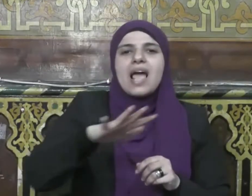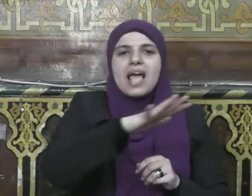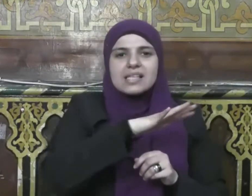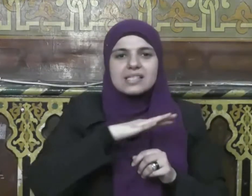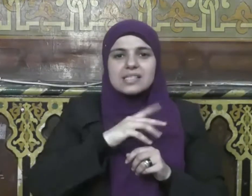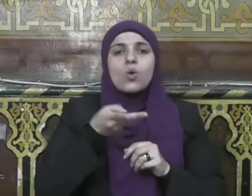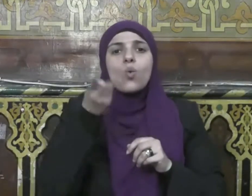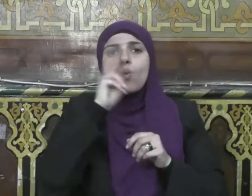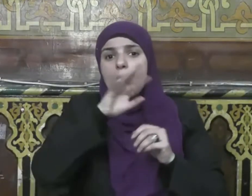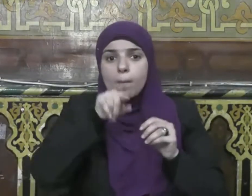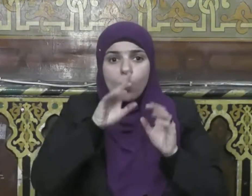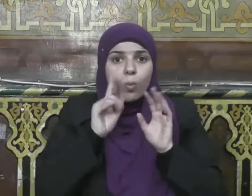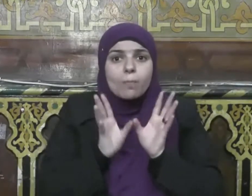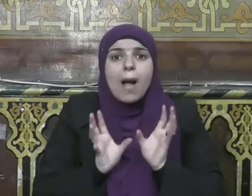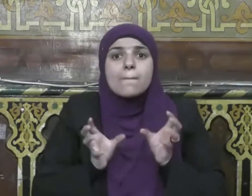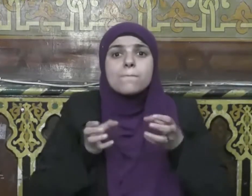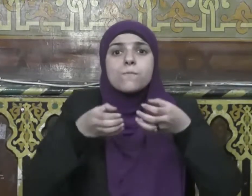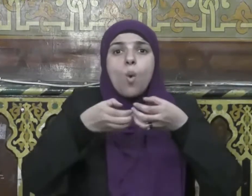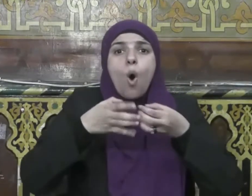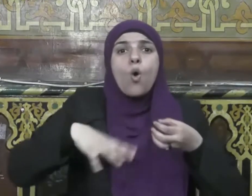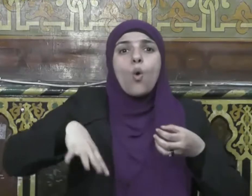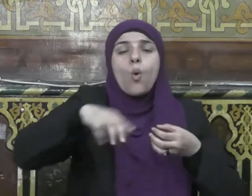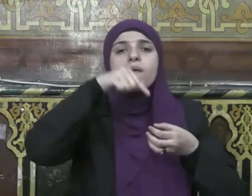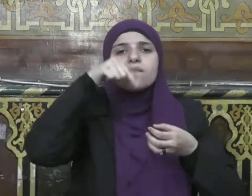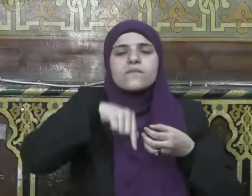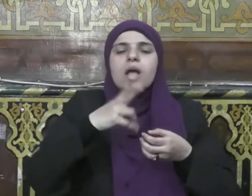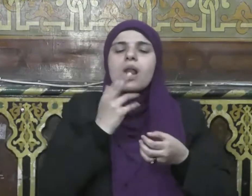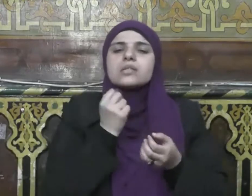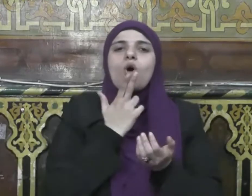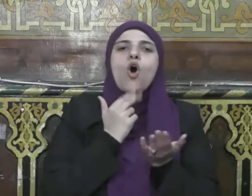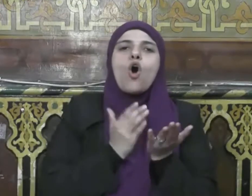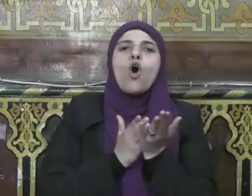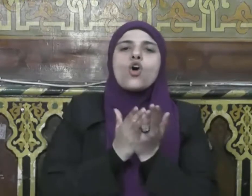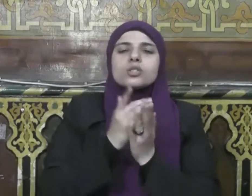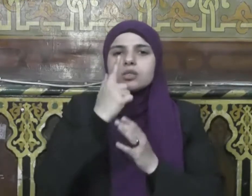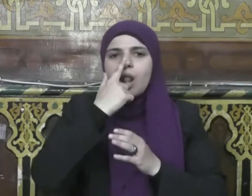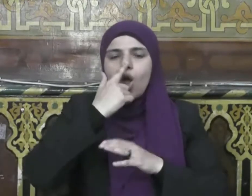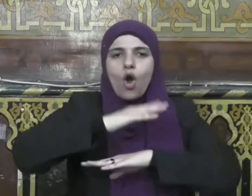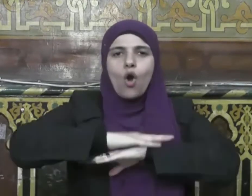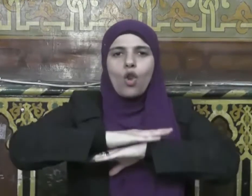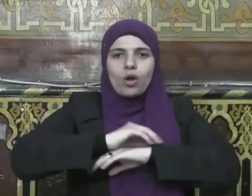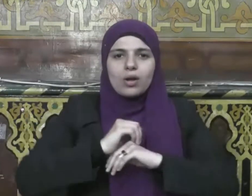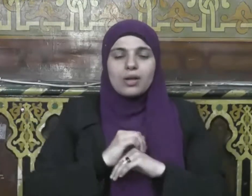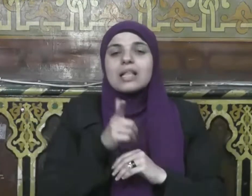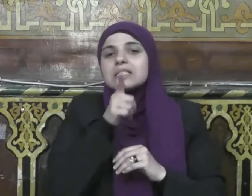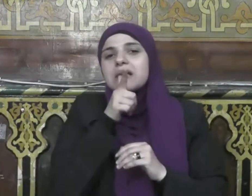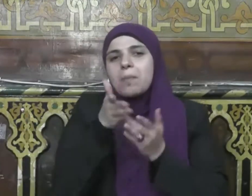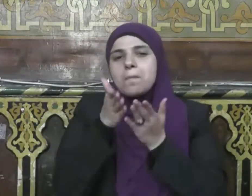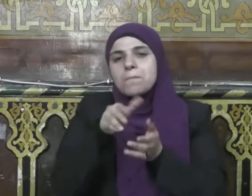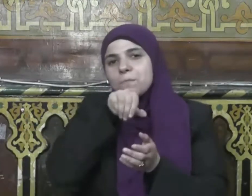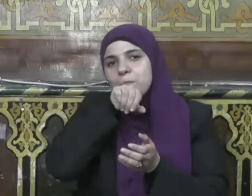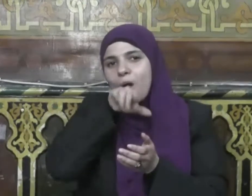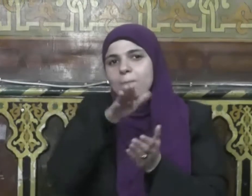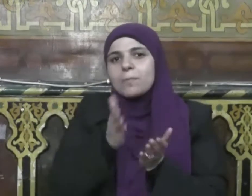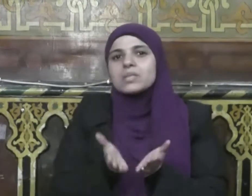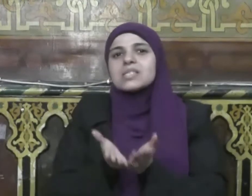لذا قال النبي صلى الله عليه وسلم البر حسن الخلق